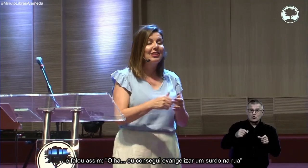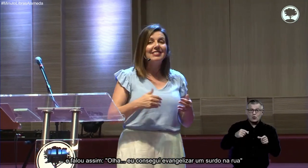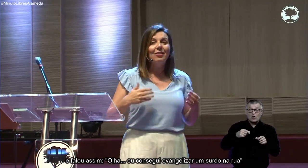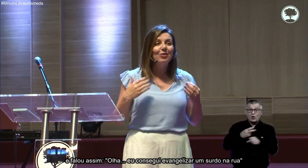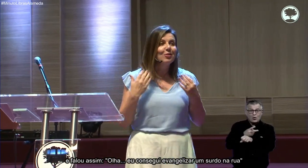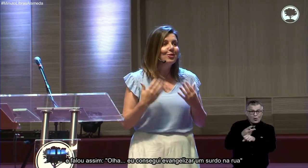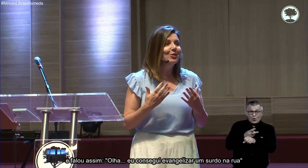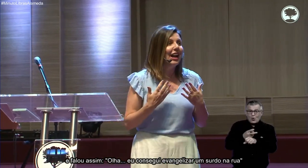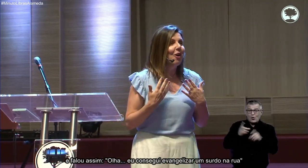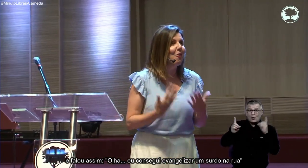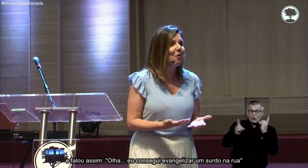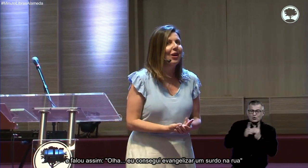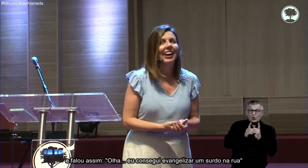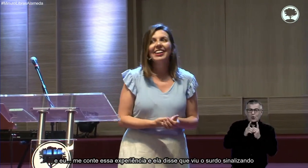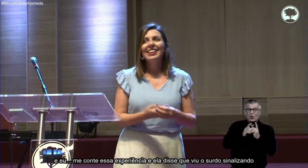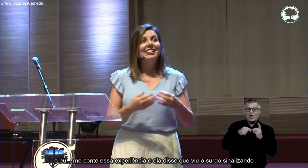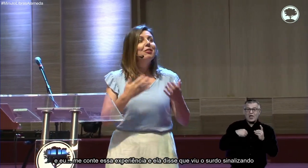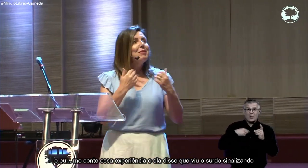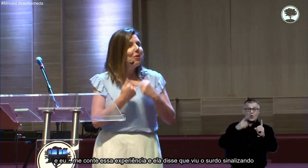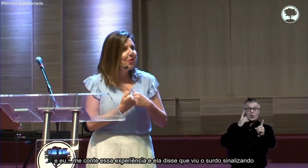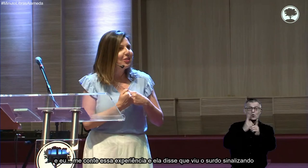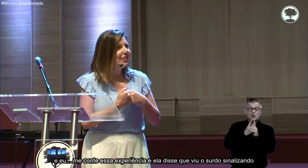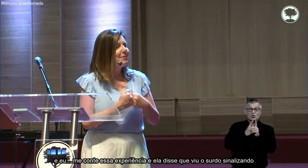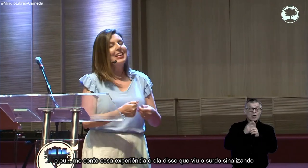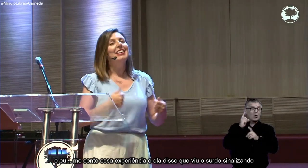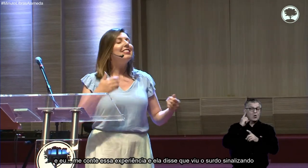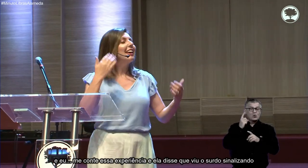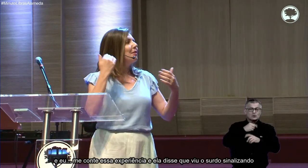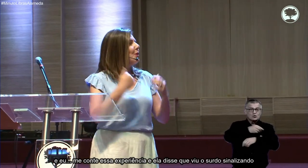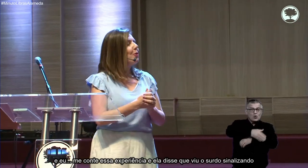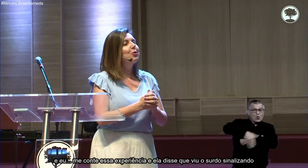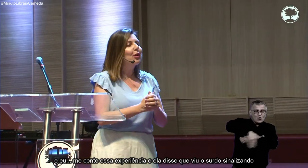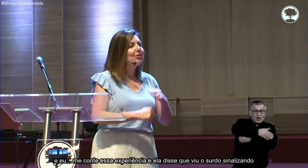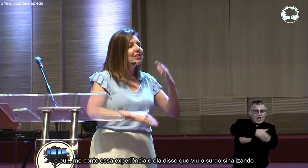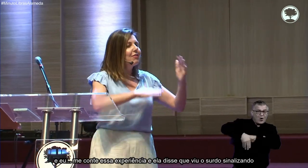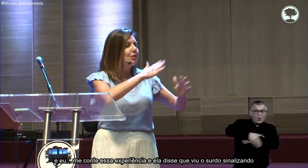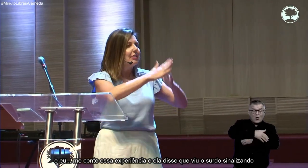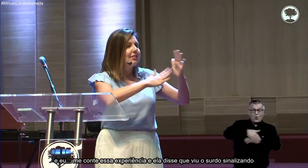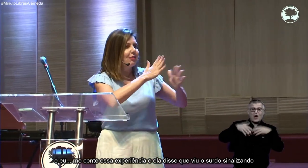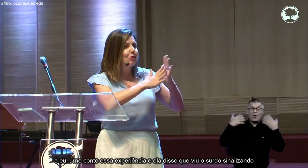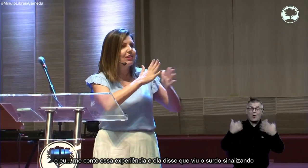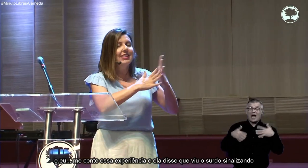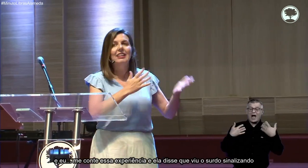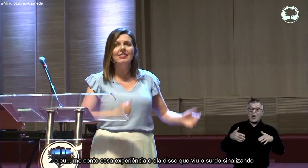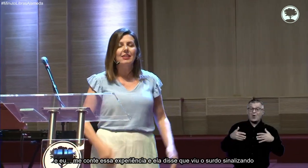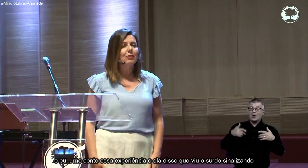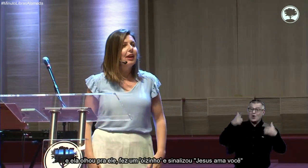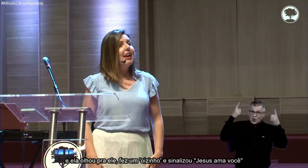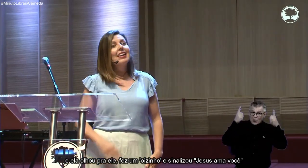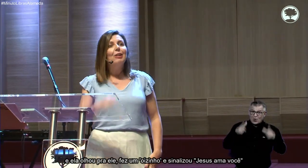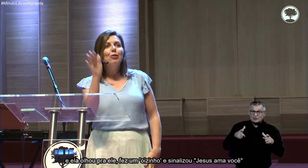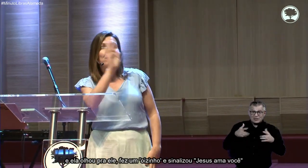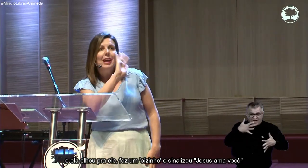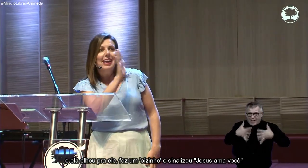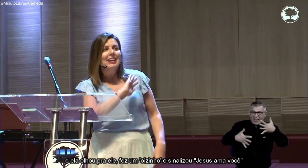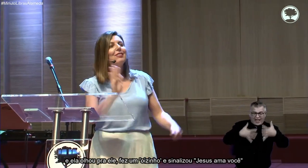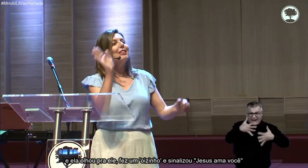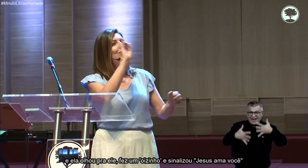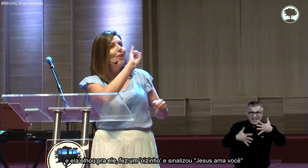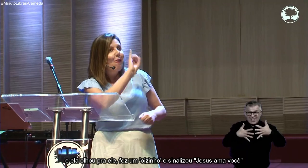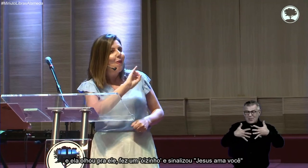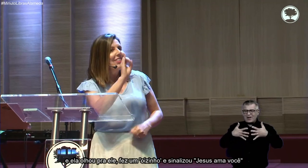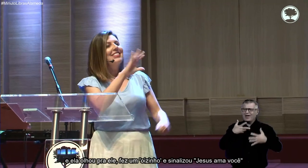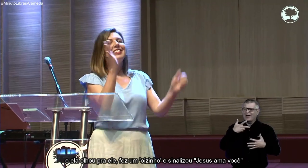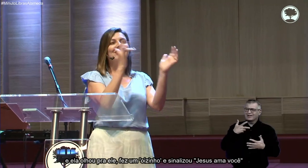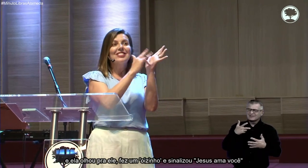consegui evangelizar um surdo na rua. E eu me conto essa experiência. E ela me contou, ela disse que viu ali surdo sinalizando, e ela olhou para ele